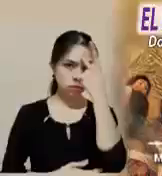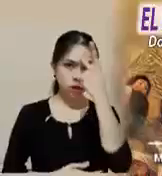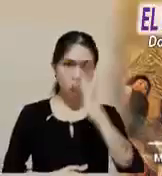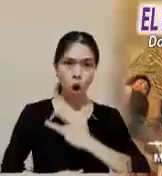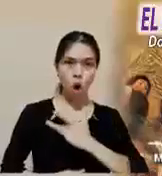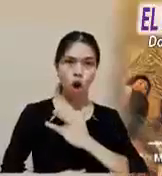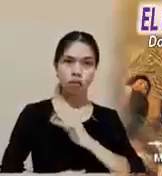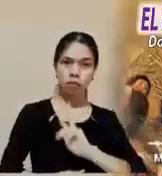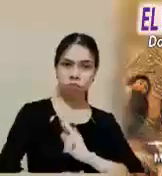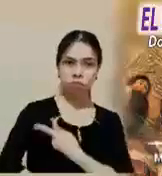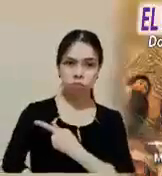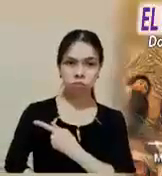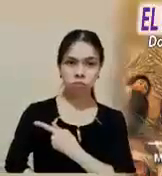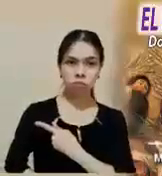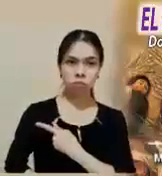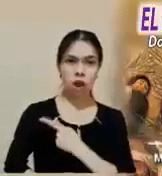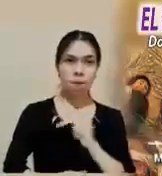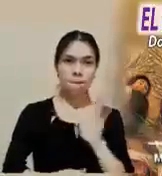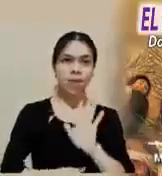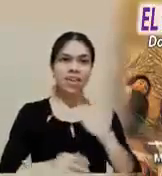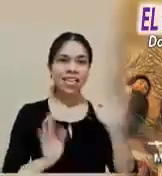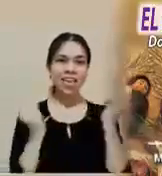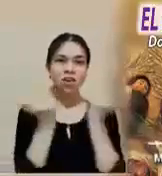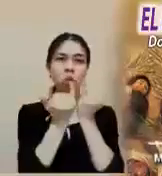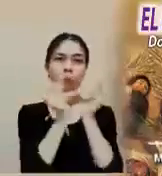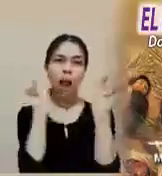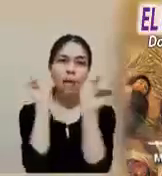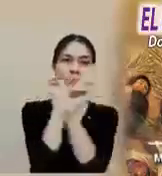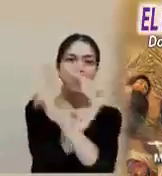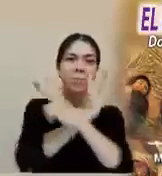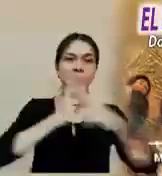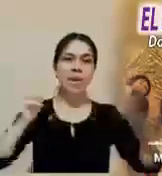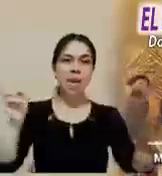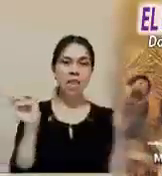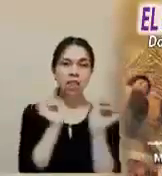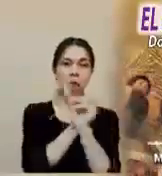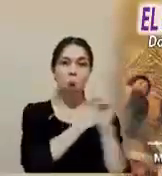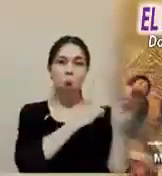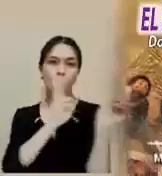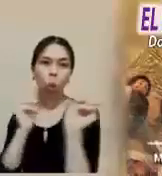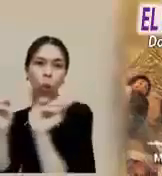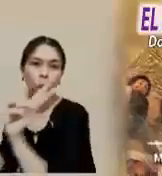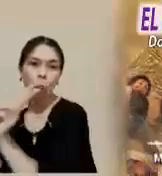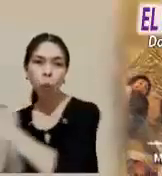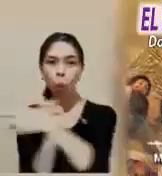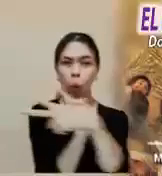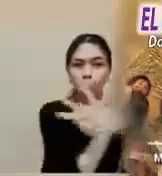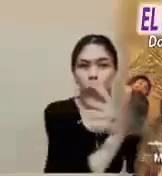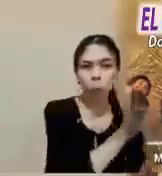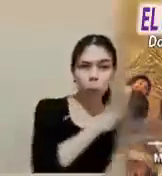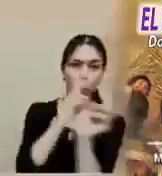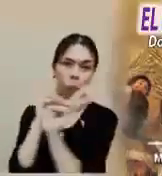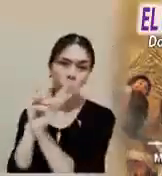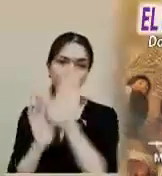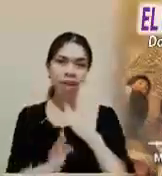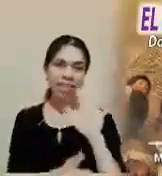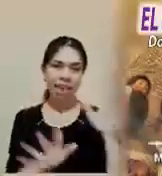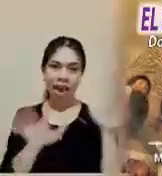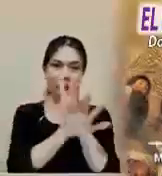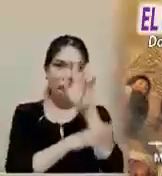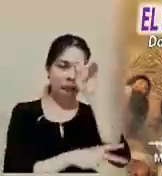corazón, siguiendo el correr de los vientos. Pero los discípulos, los más cercanos, los que tienen autoridad,